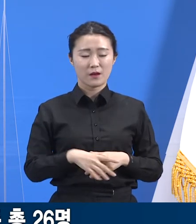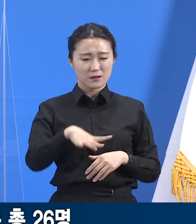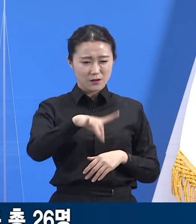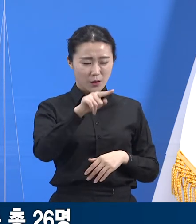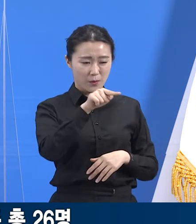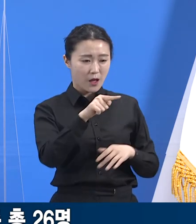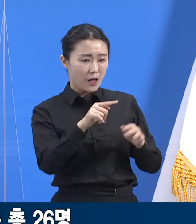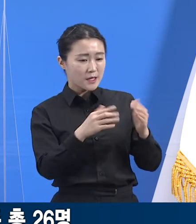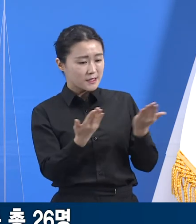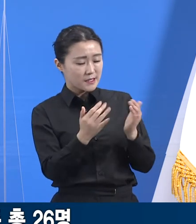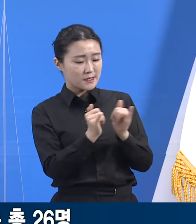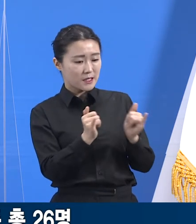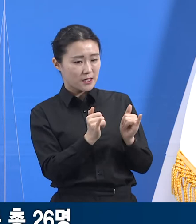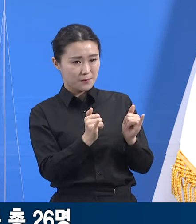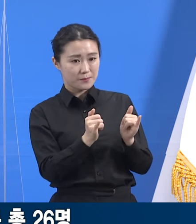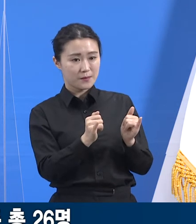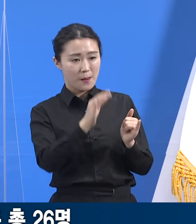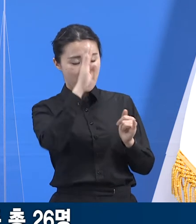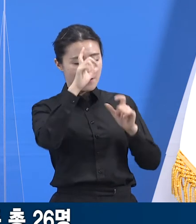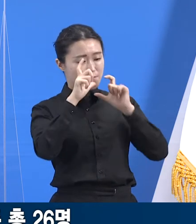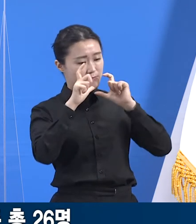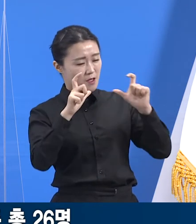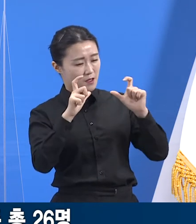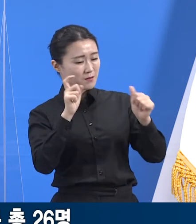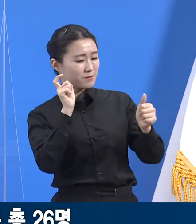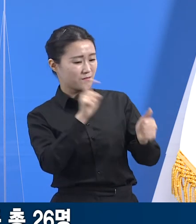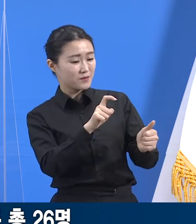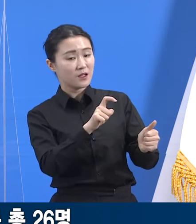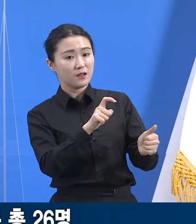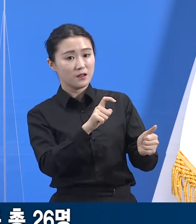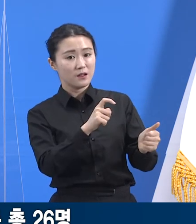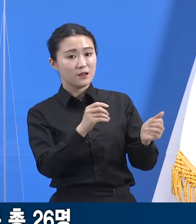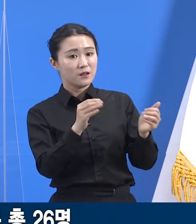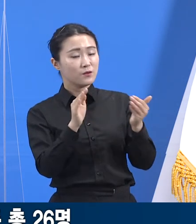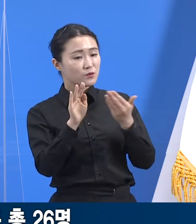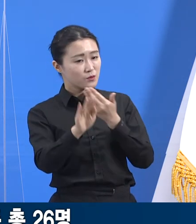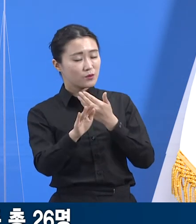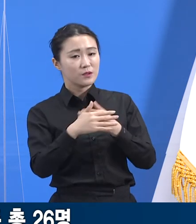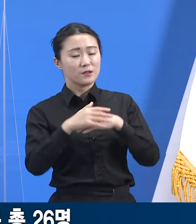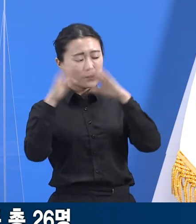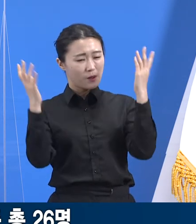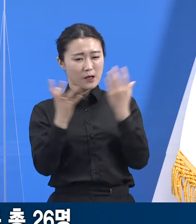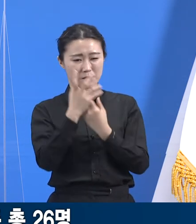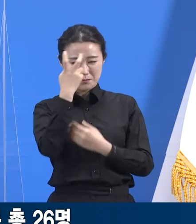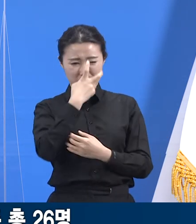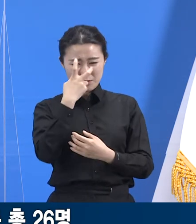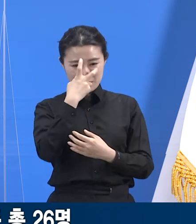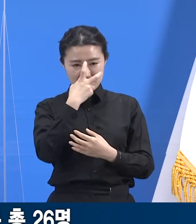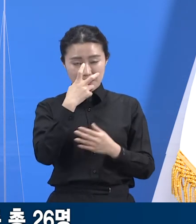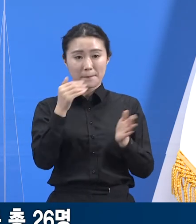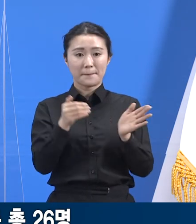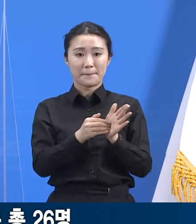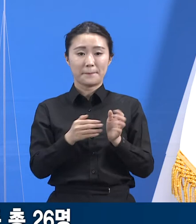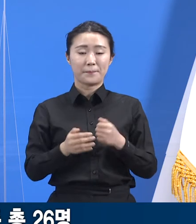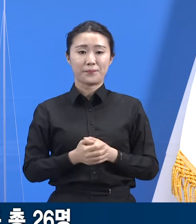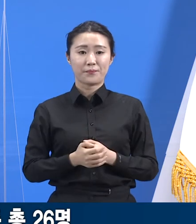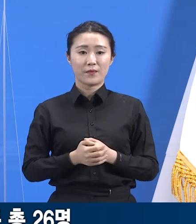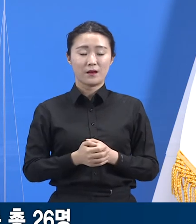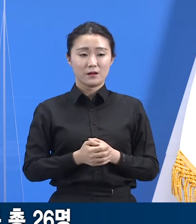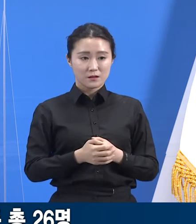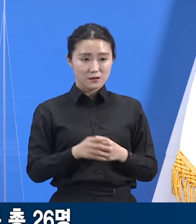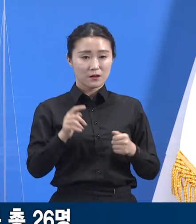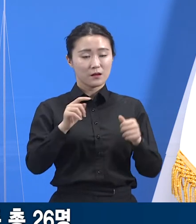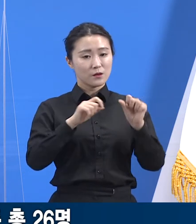회사 직원을 대상으로 일제검사를 실시했습니다. 그 결과 18일까지 25명의 추가